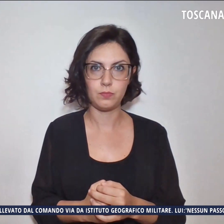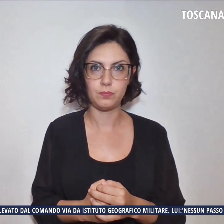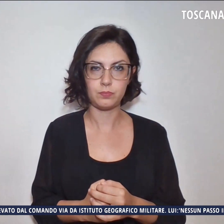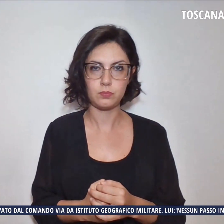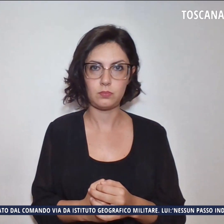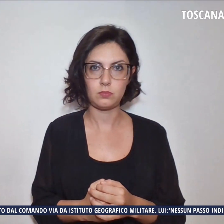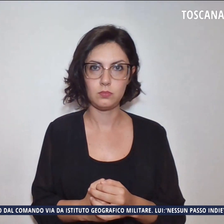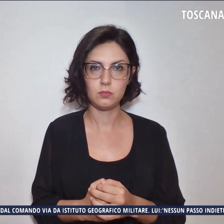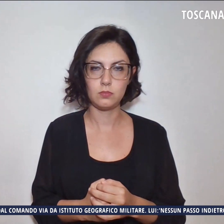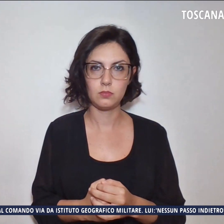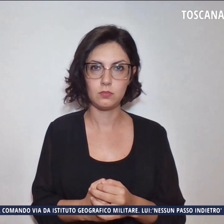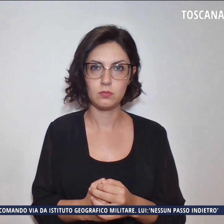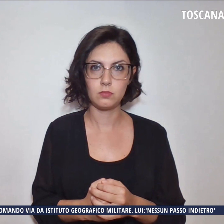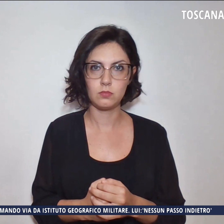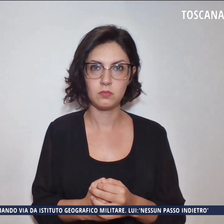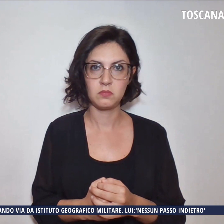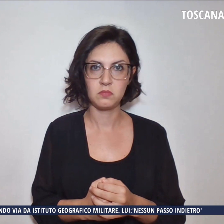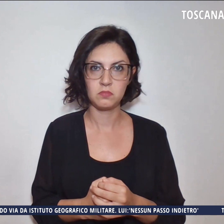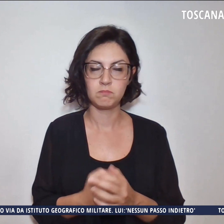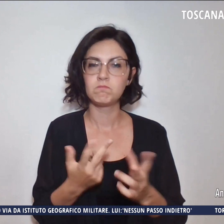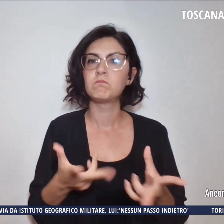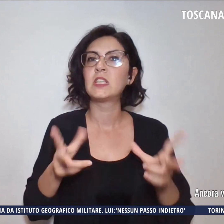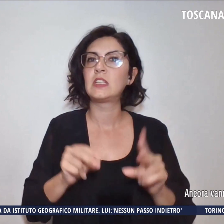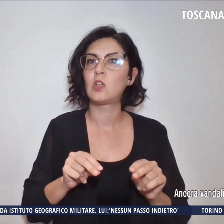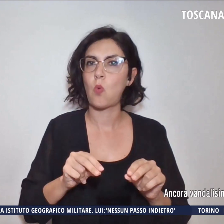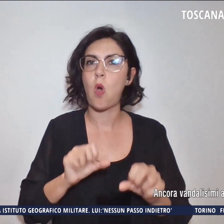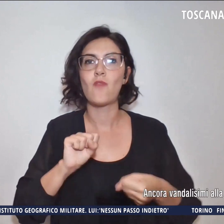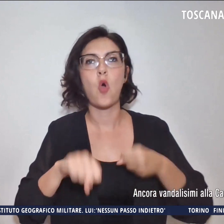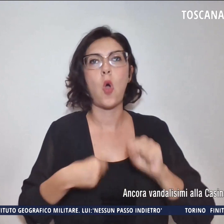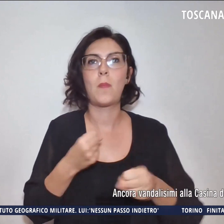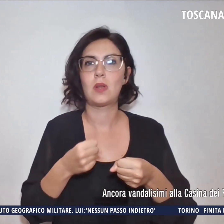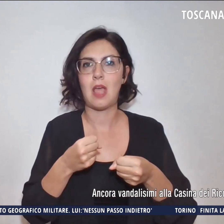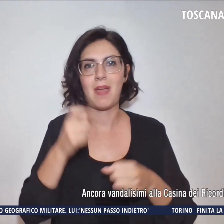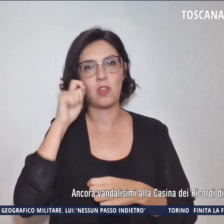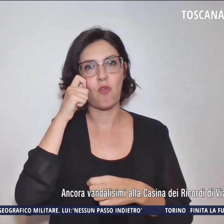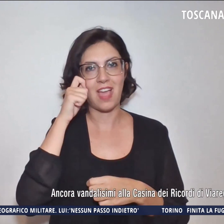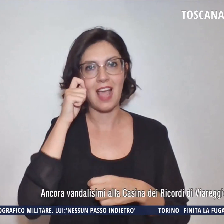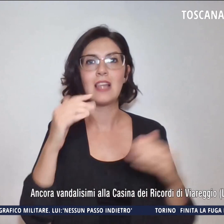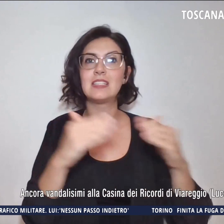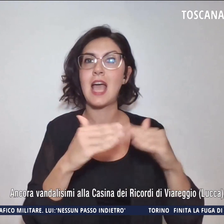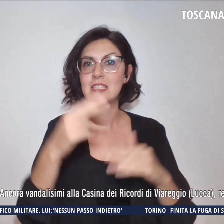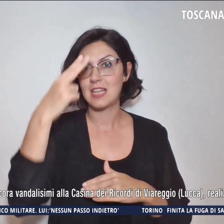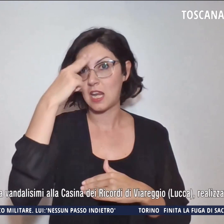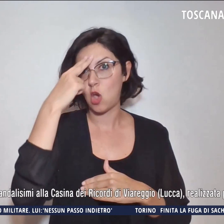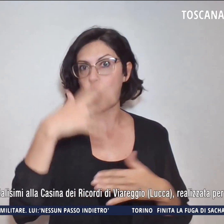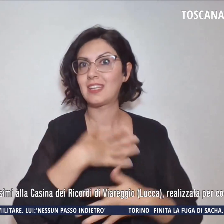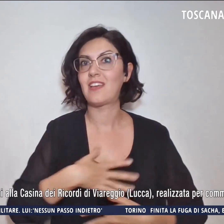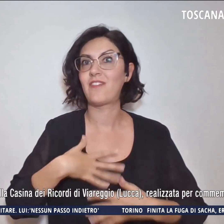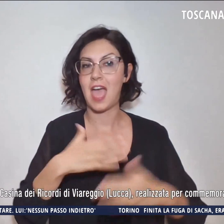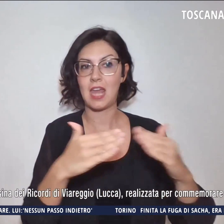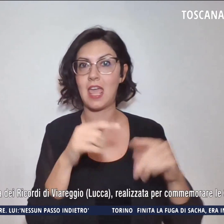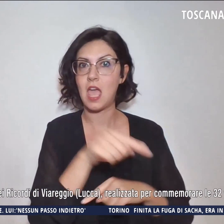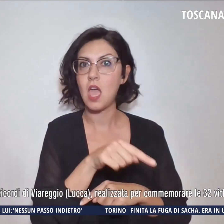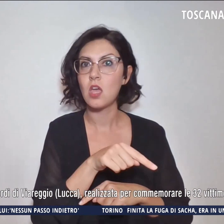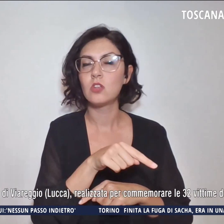Ancora atti vandalici alla Casina dei Ricordi di Viareggio realizzata per commemorare le